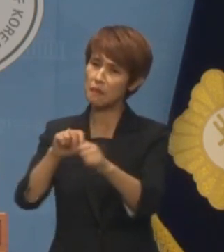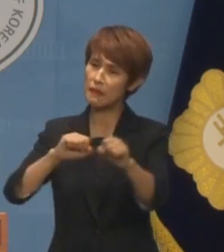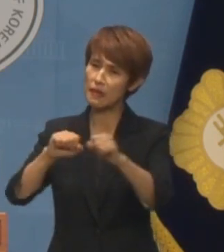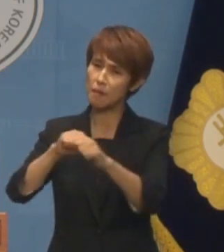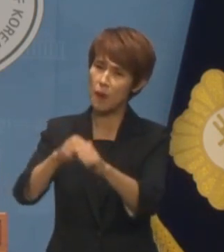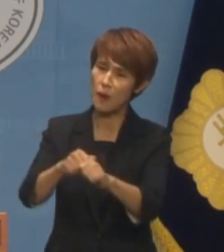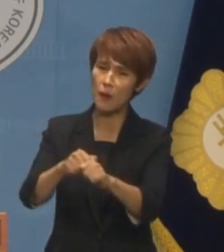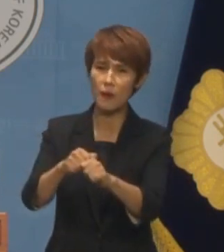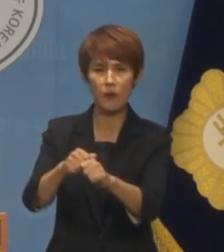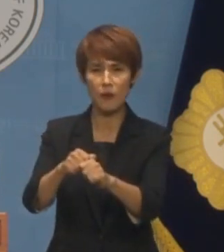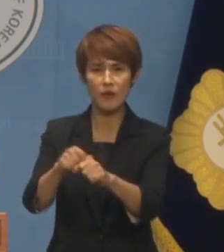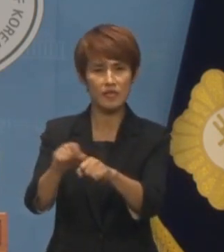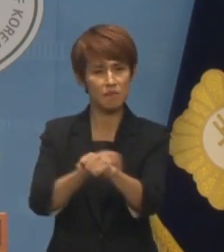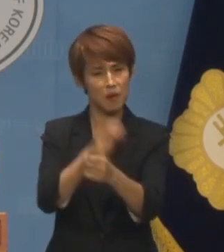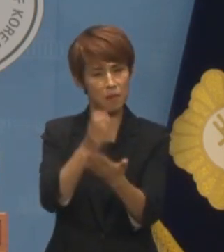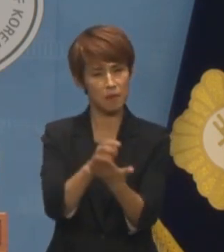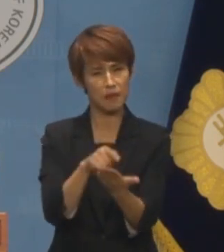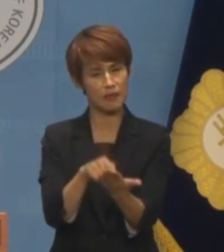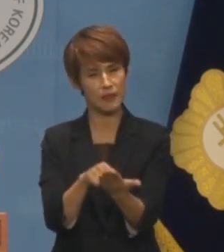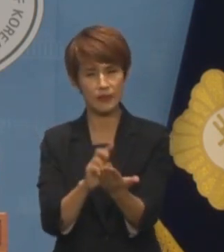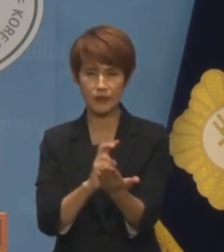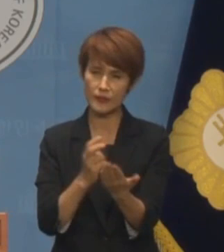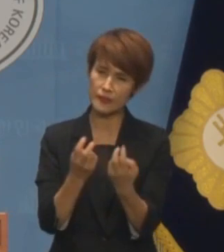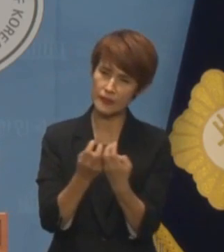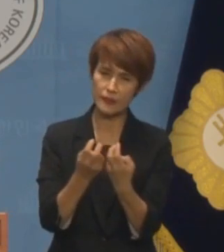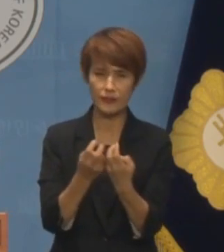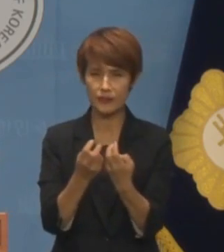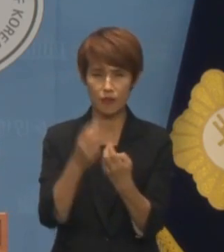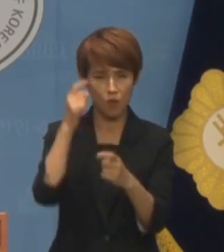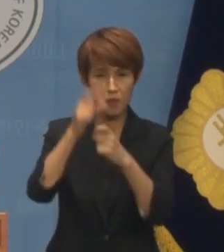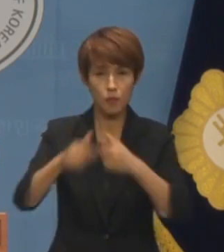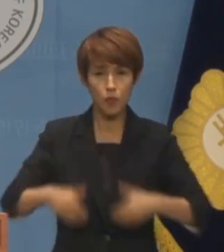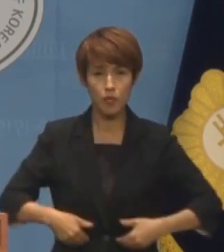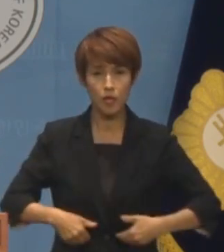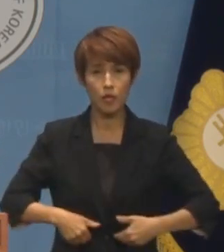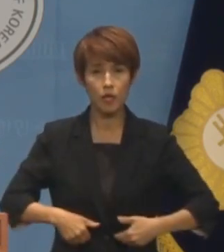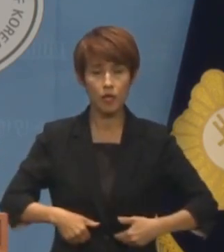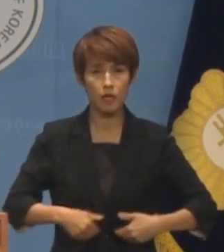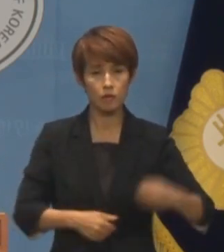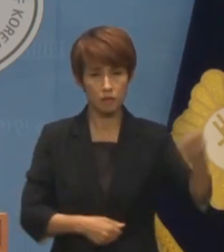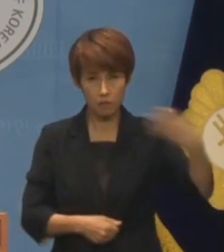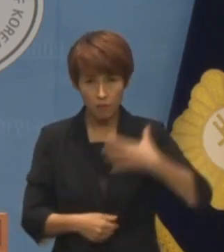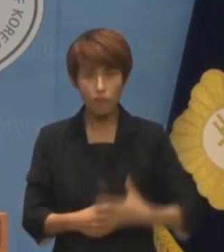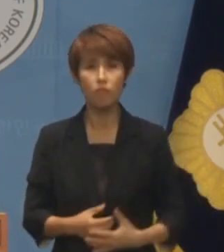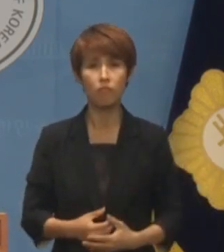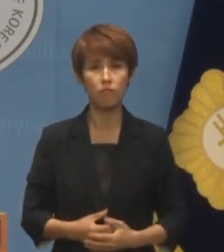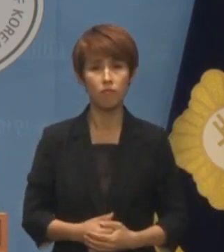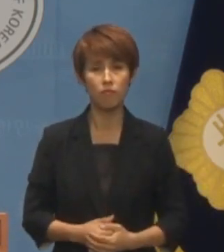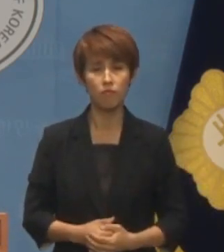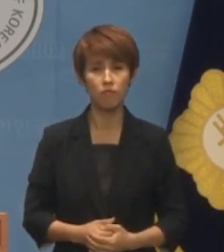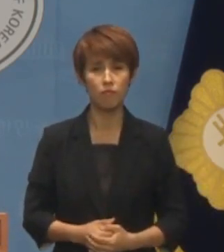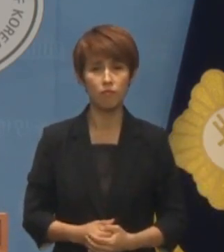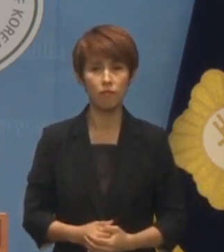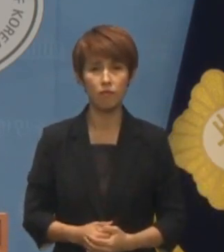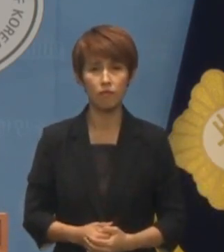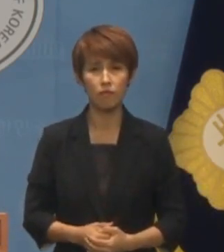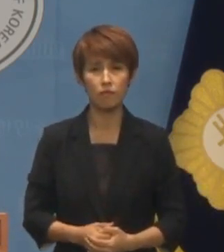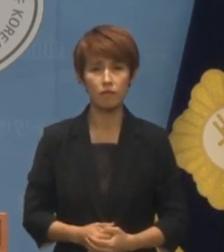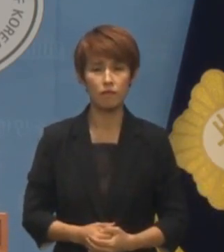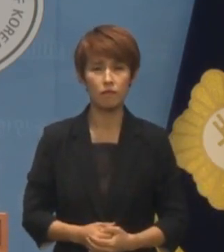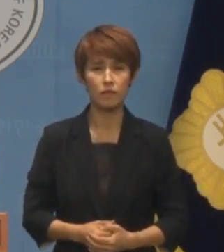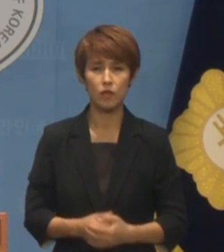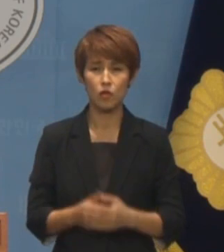두었을 때 특별법 규정은 어떻게 할지 고민이 필요하다 이렇게 말했습니다 당시